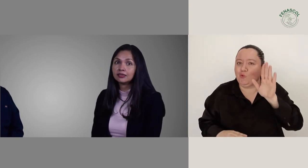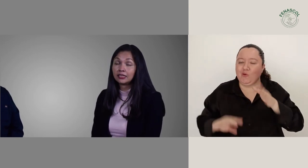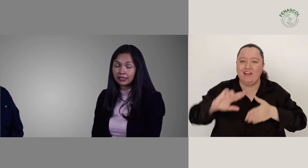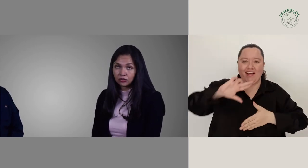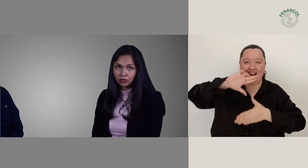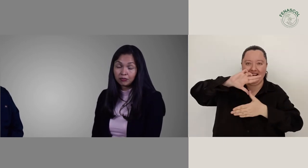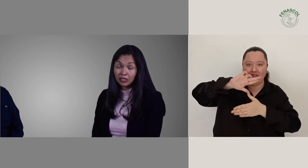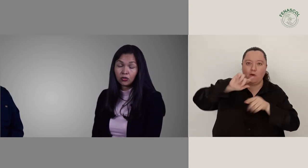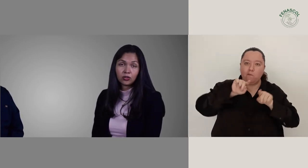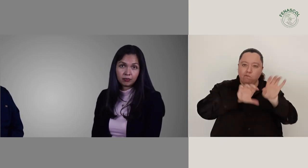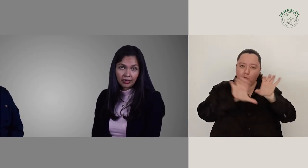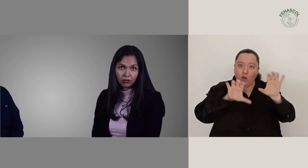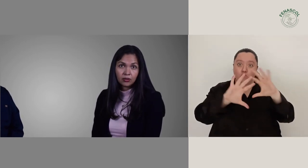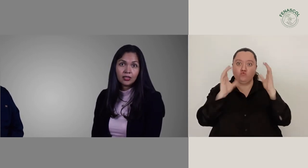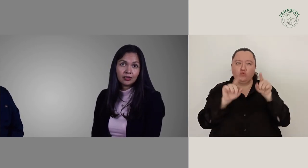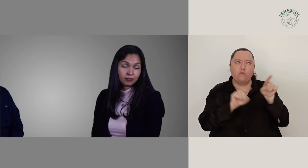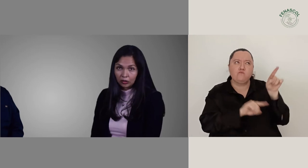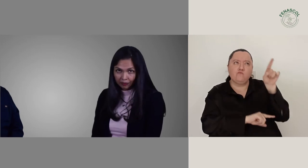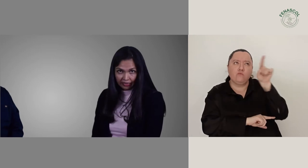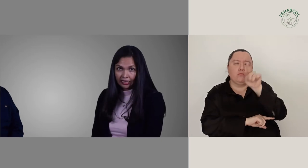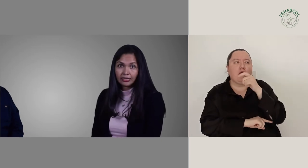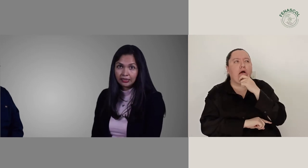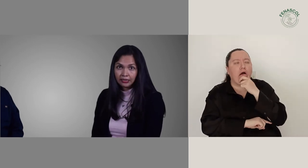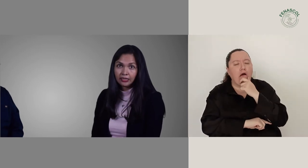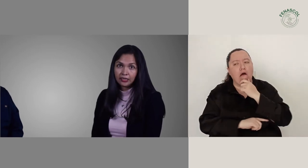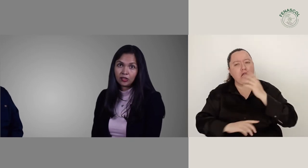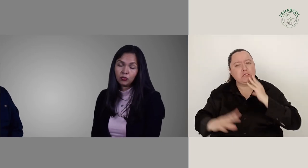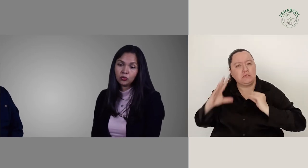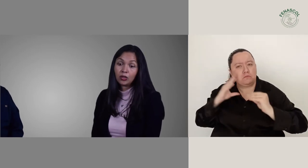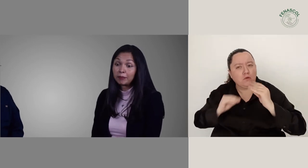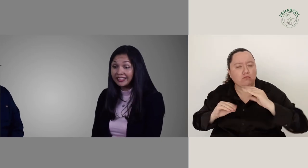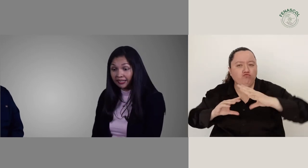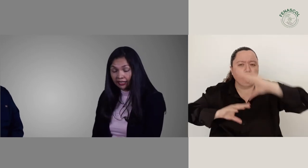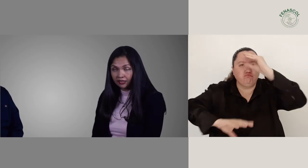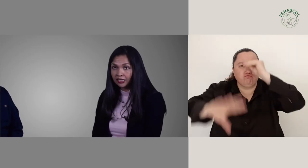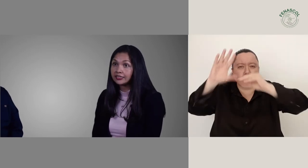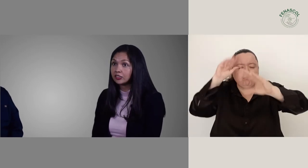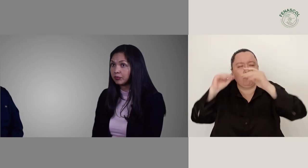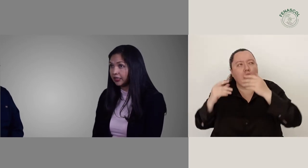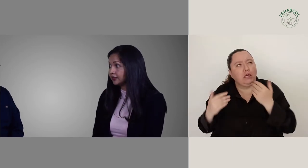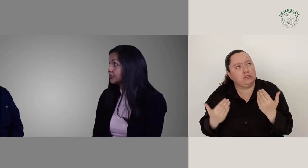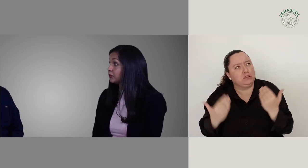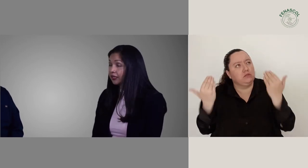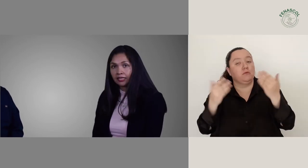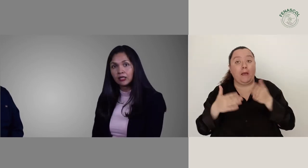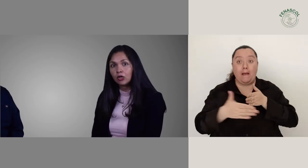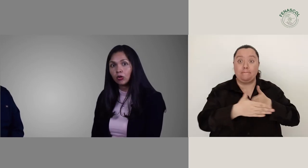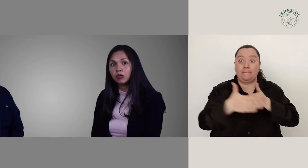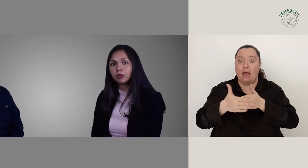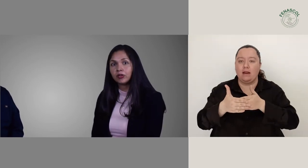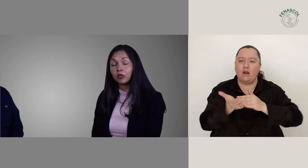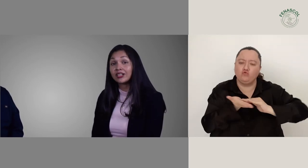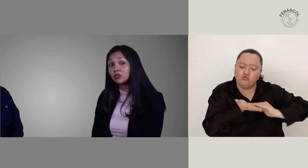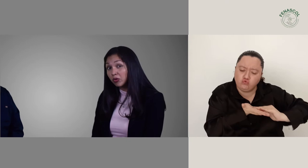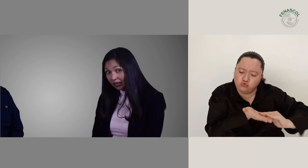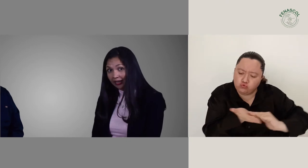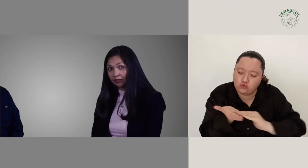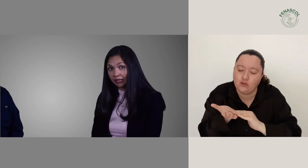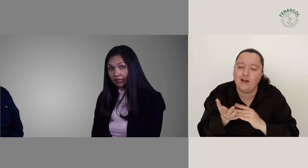ingreso medio y bajo, en América Latina y en el mundo. Aprender de las experiencias y aprender cómo podemos resolver las barreras